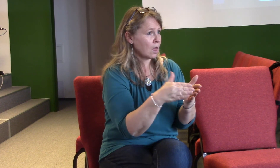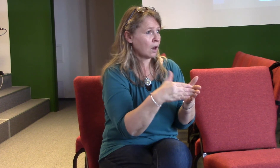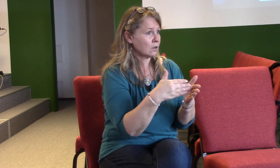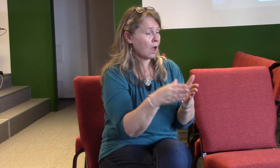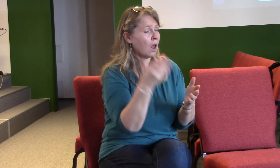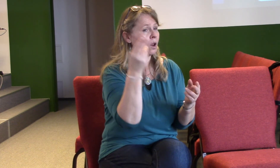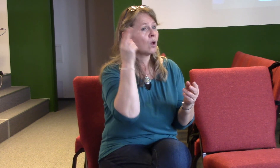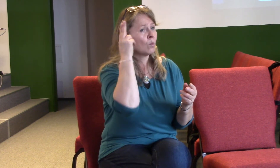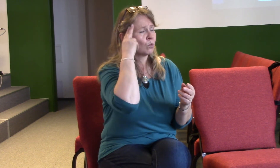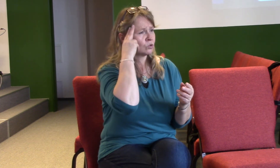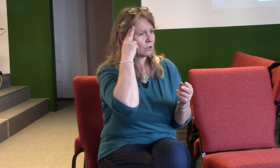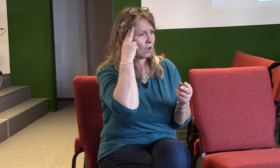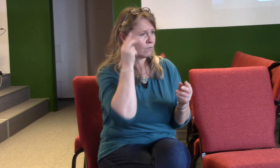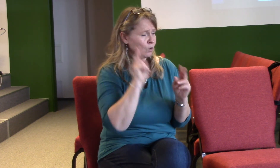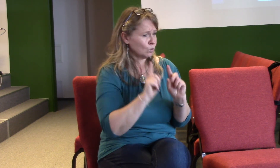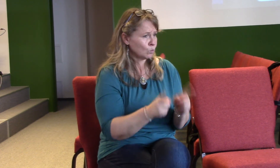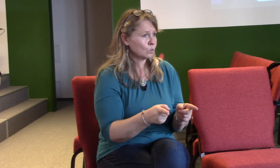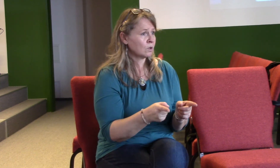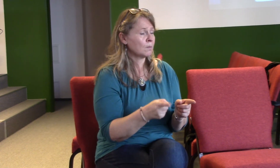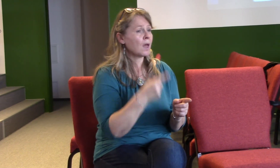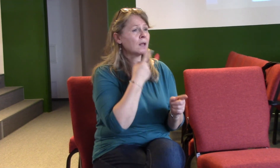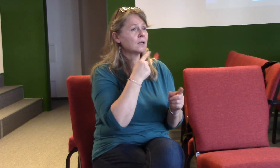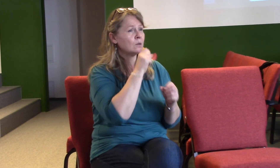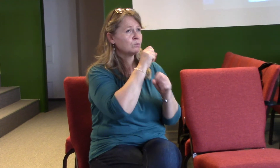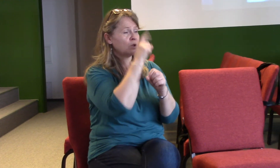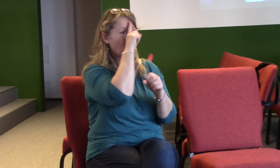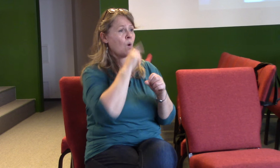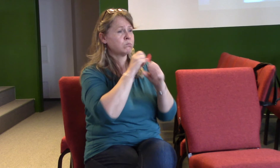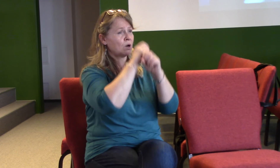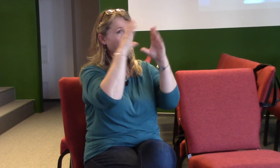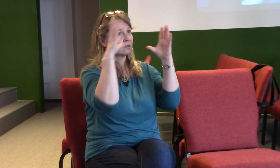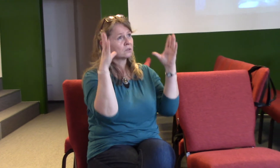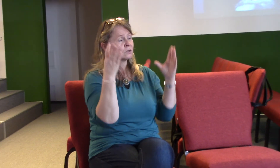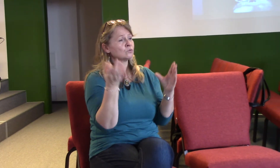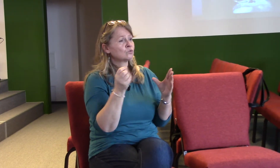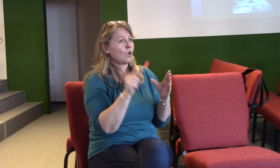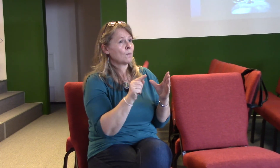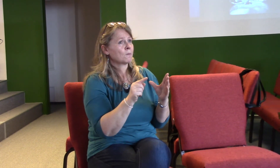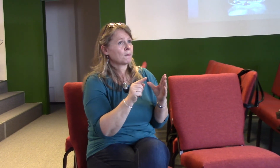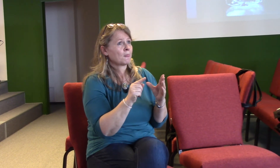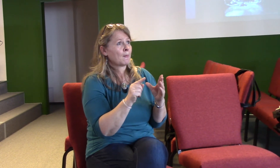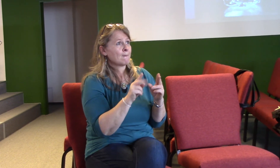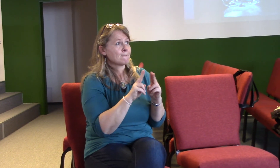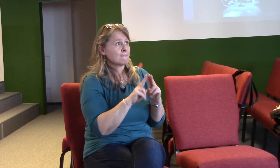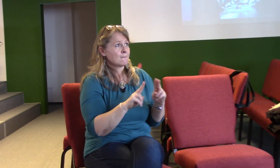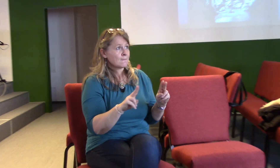líbí obraz toho, že můžeme tu mnohotvárnost Boha a jeho vlastnosti, jeho charakteristiky